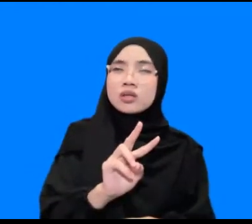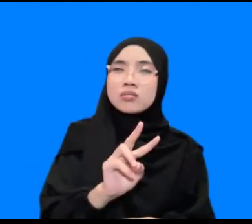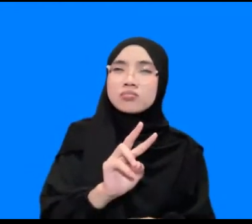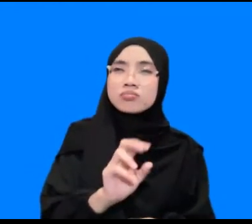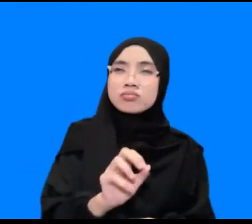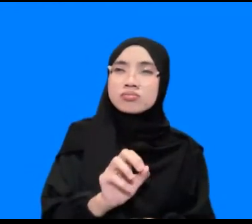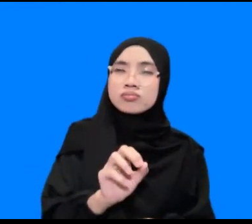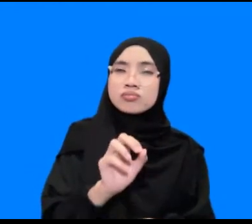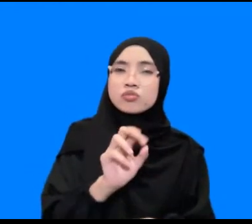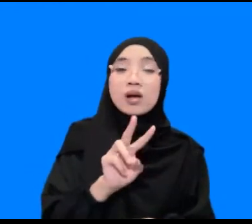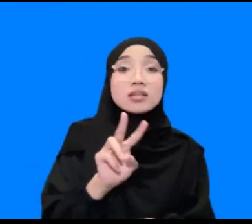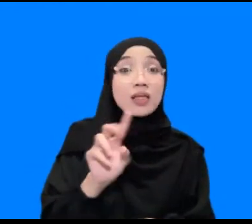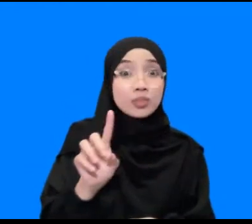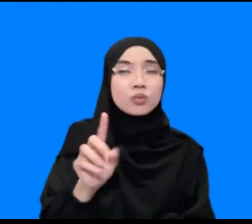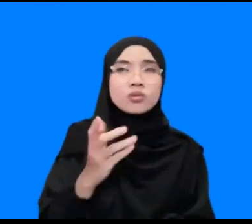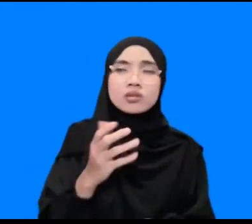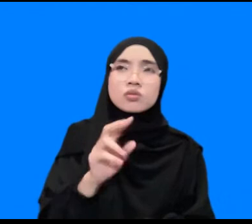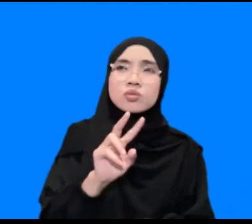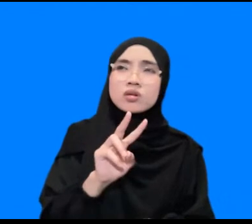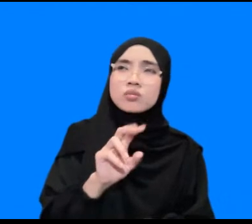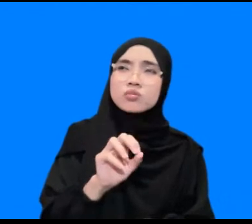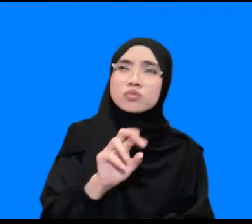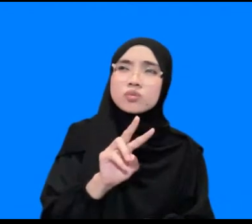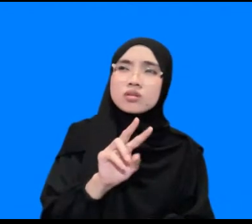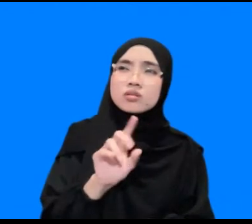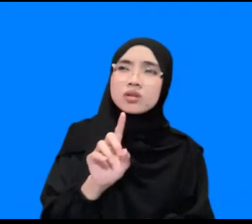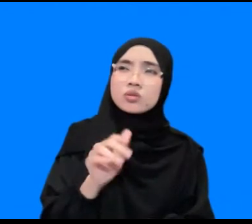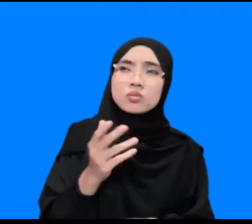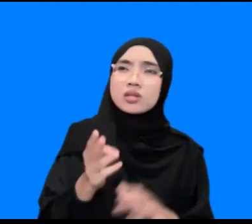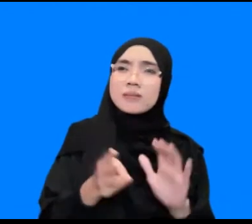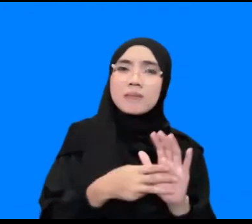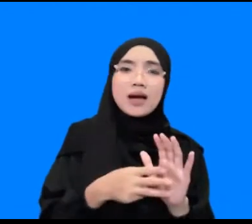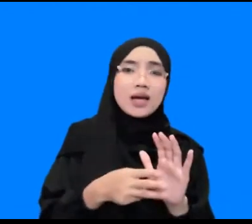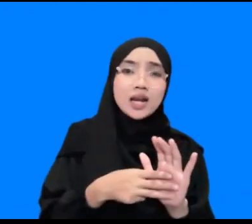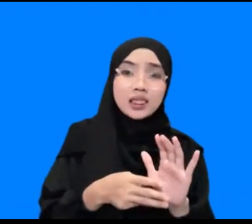2021 sekitar bulan Maret